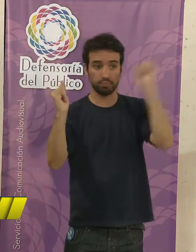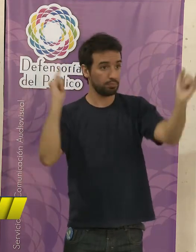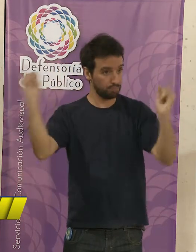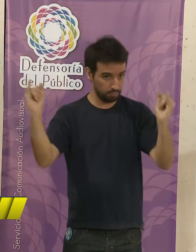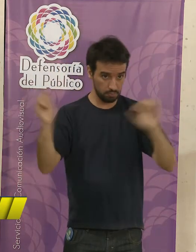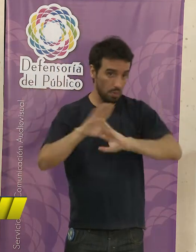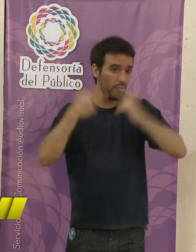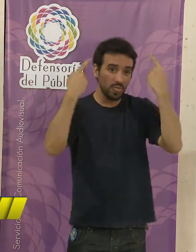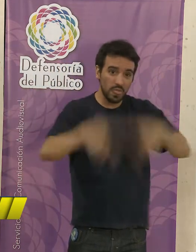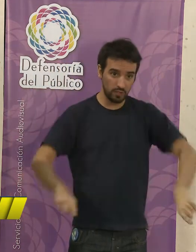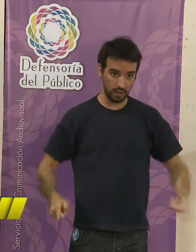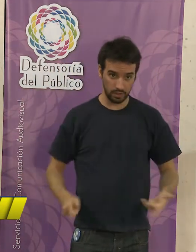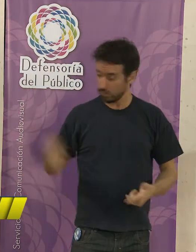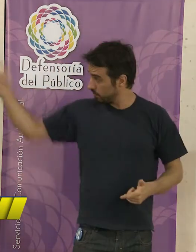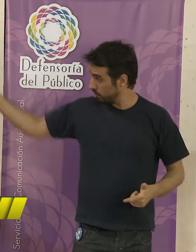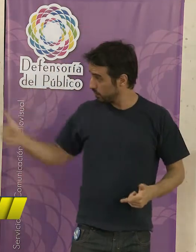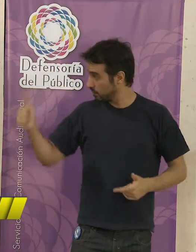palabra a Rocío Bambonde.